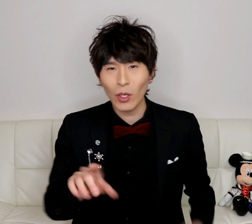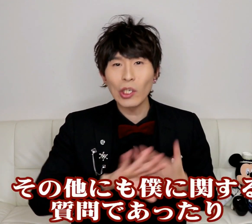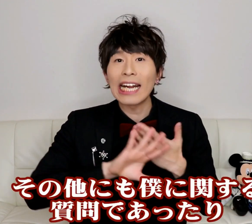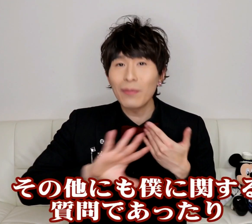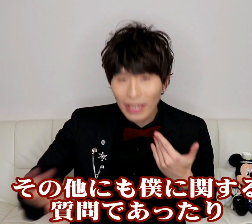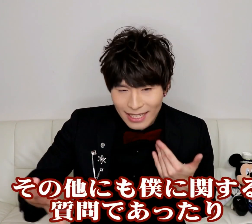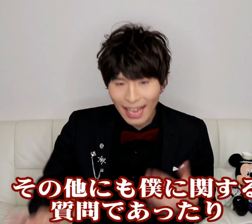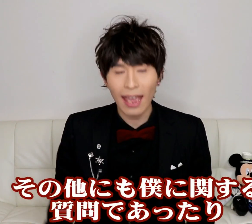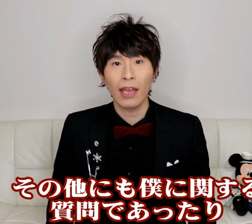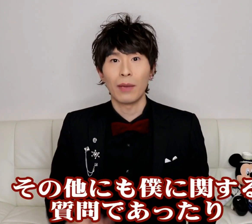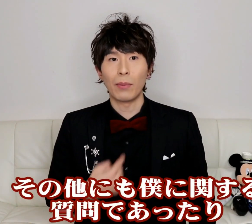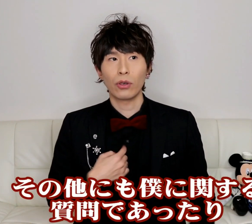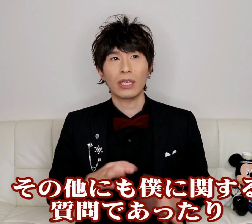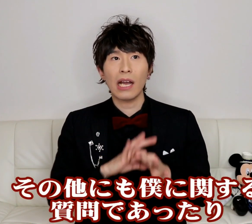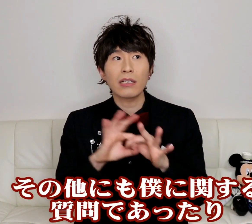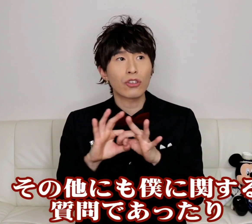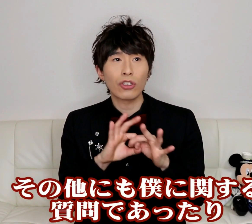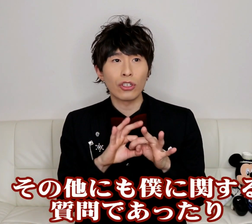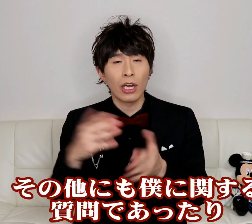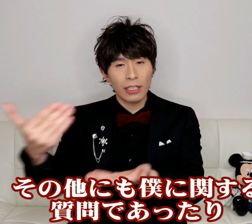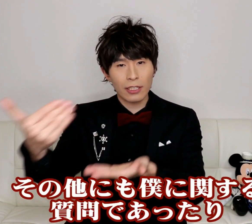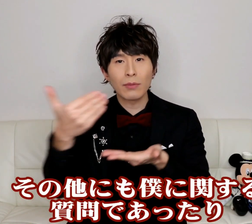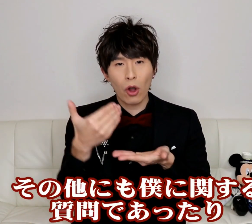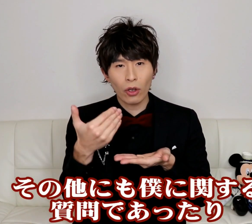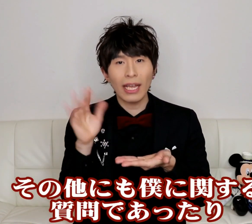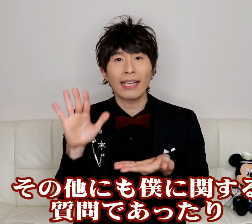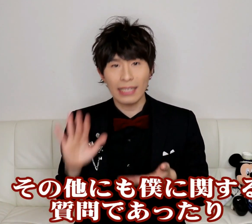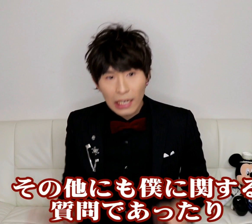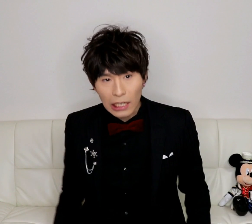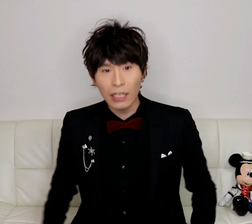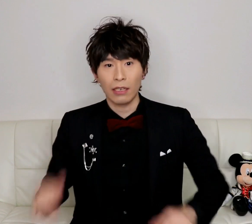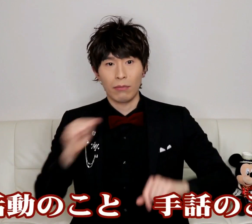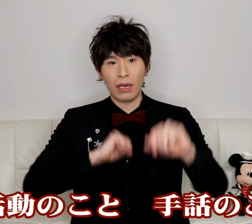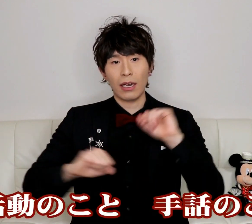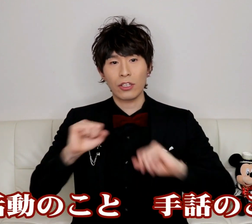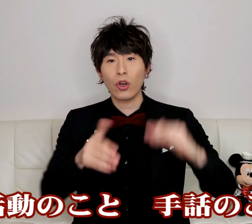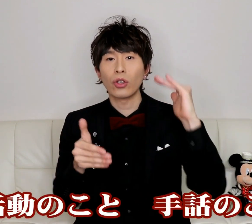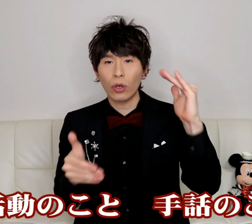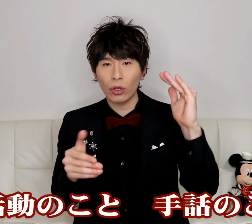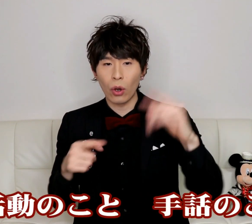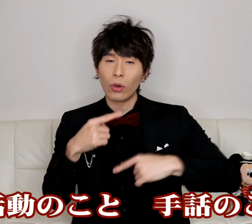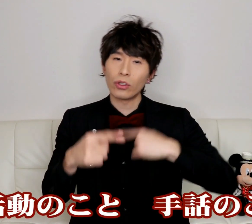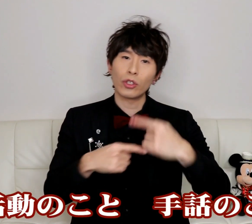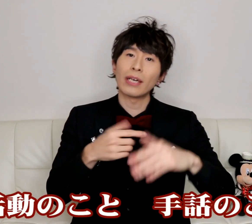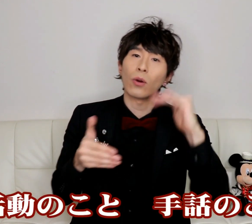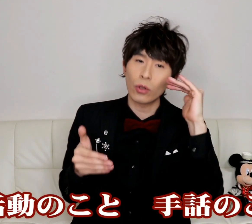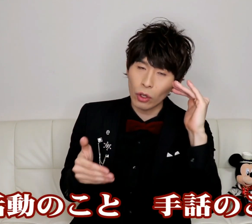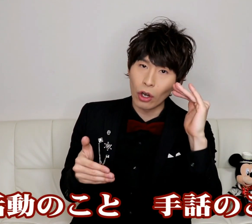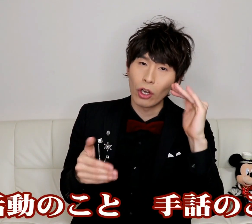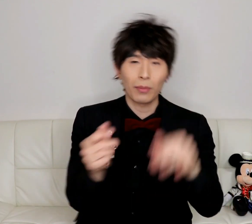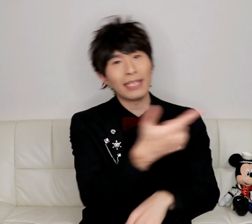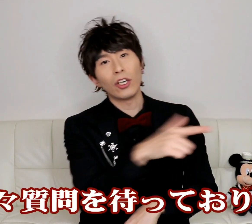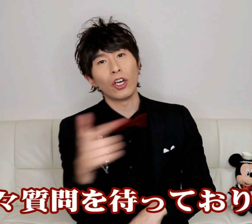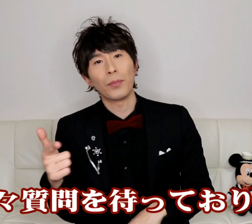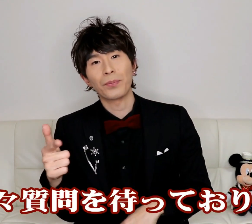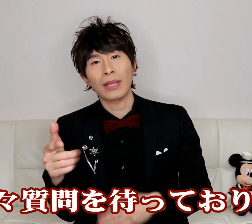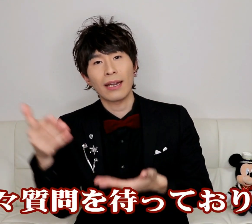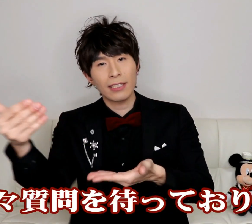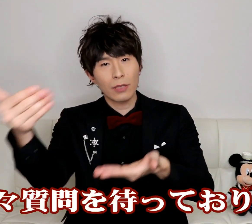その他にもですねまあ僕に関する質問であったりまあ活動のこと手話のことまあいろいろ質